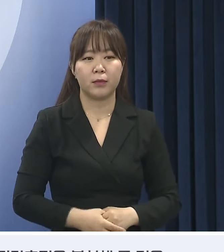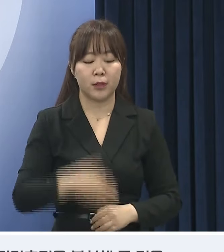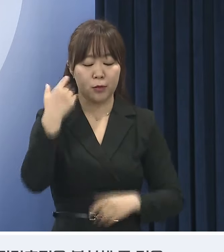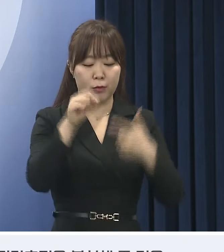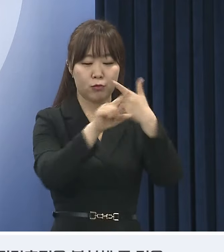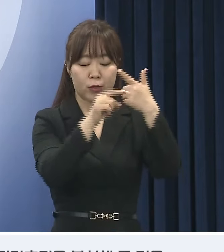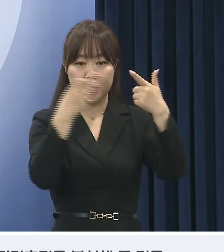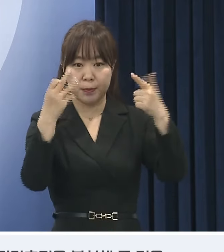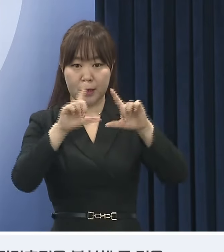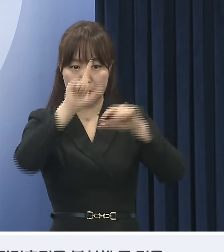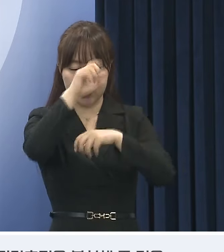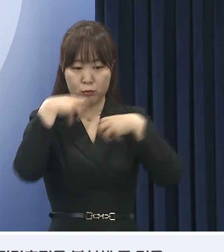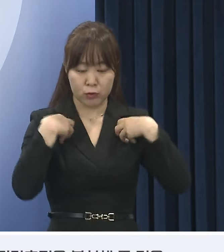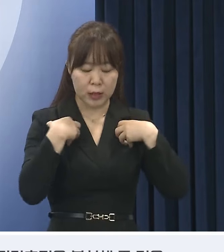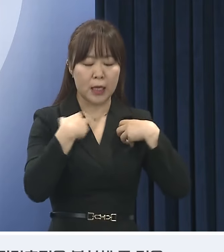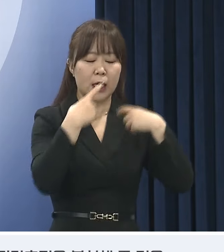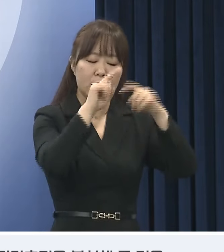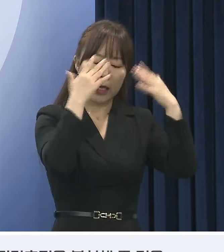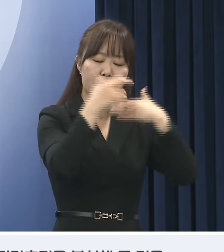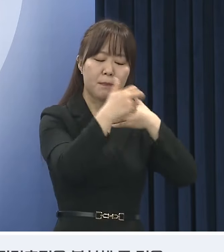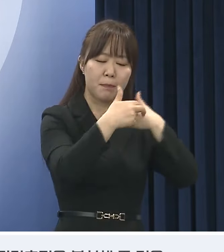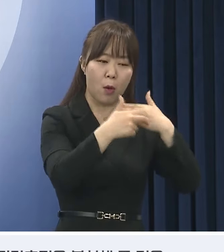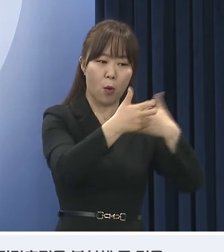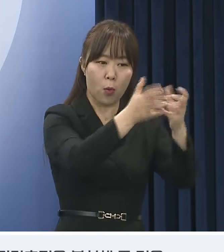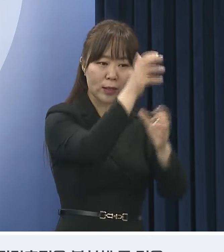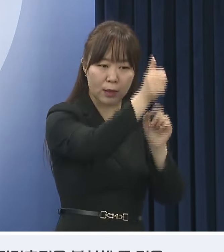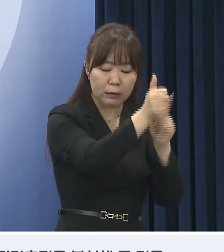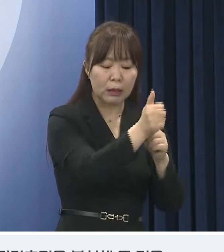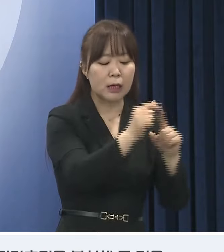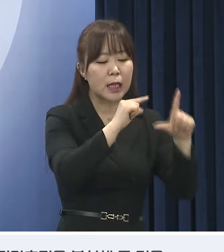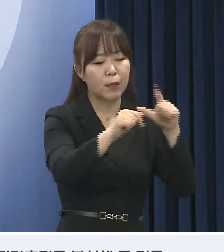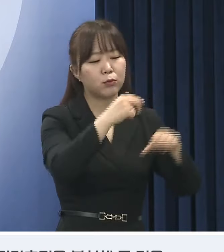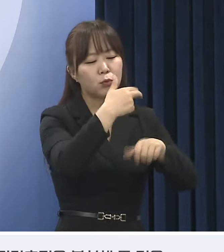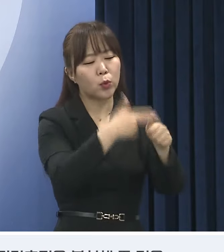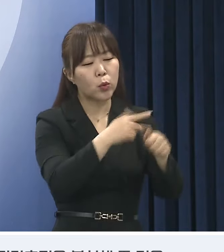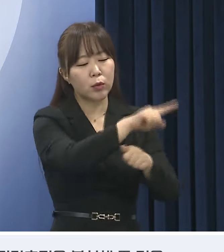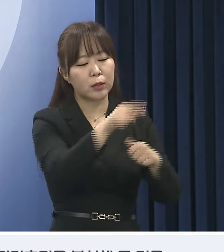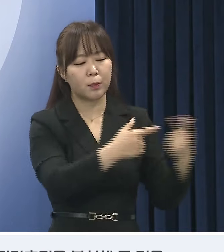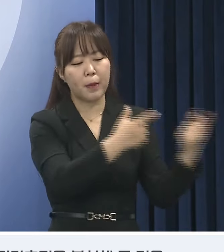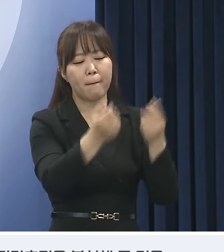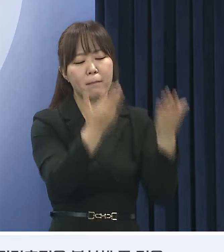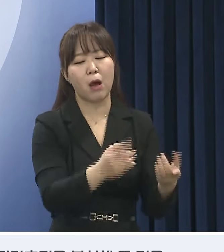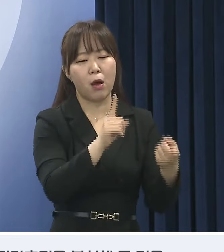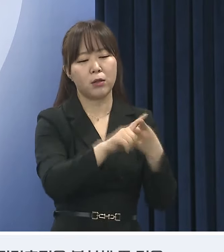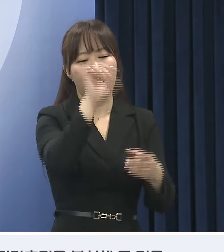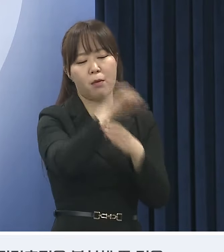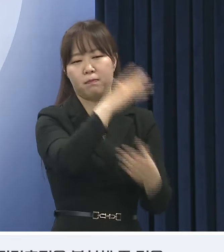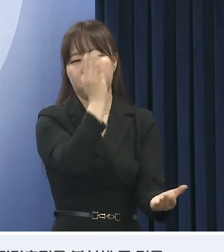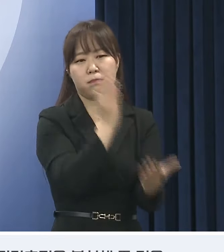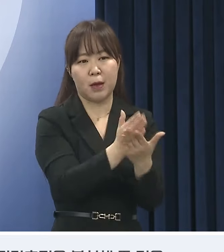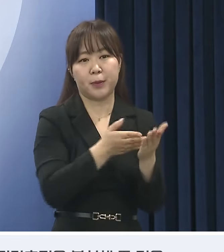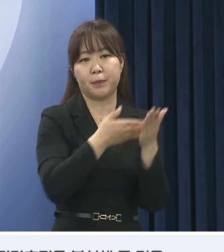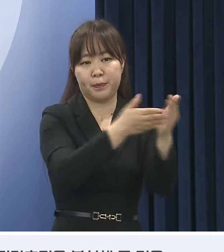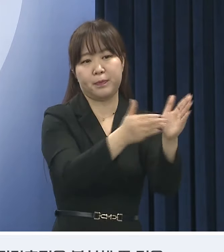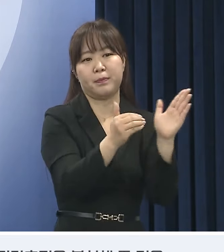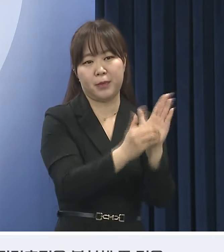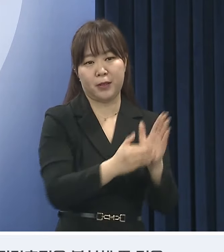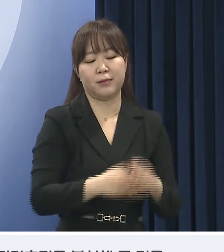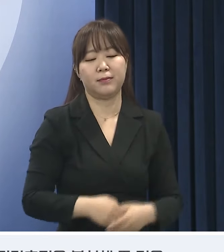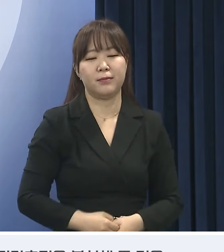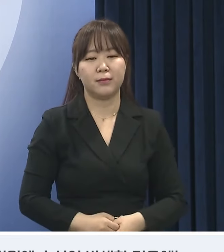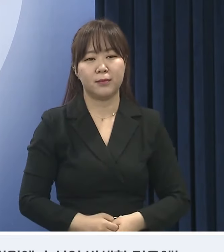지난 13일 각 대학병원장에게 일부 교수들의 집단 휴진을 불허해 줄 것을 요청하였습니다.